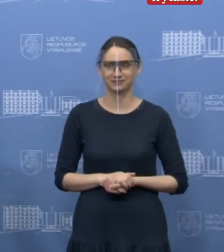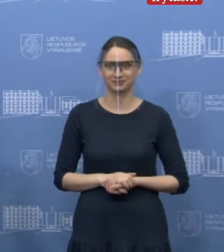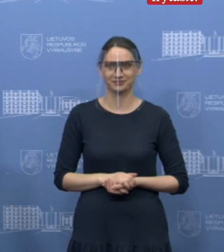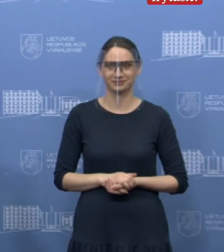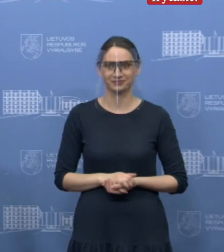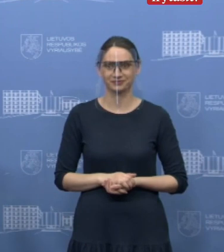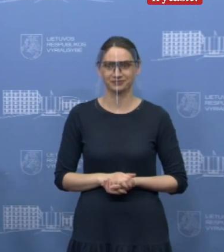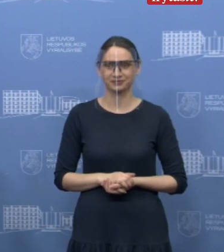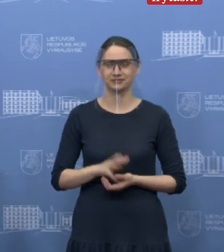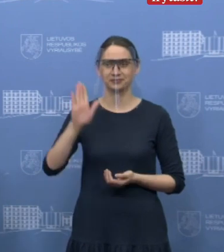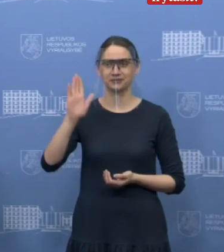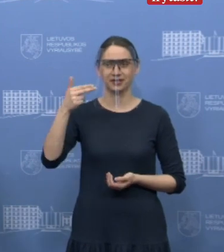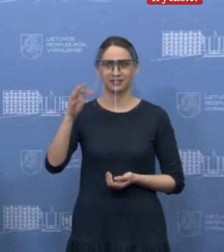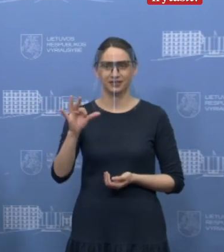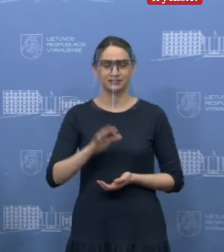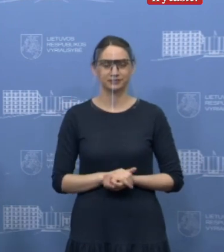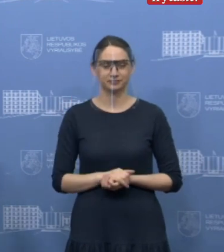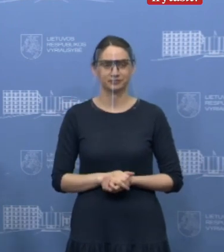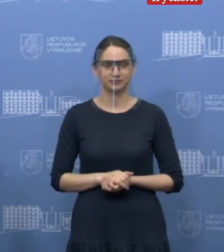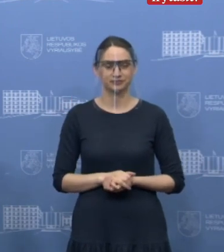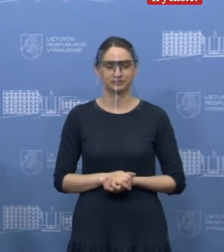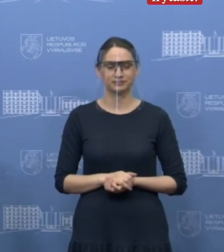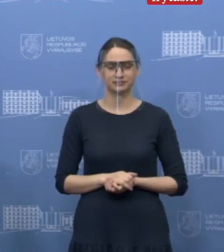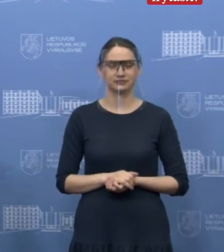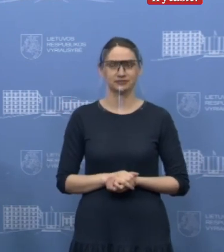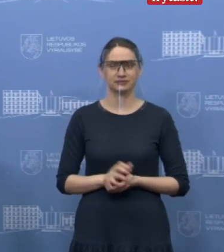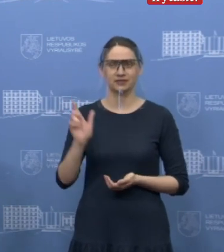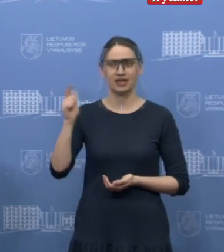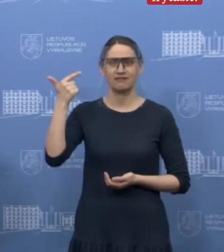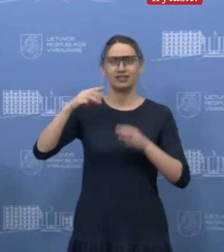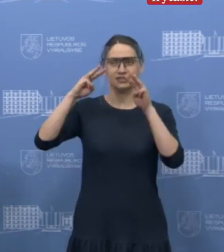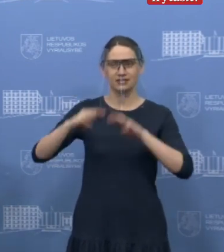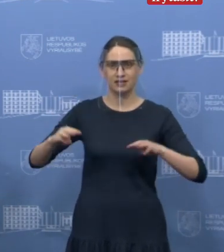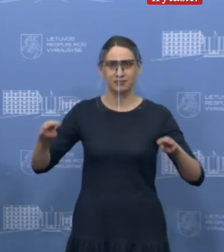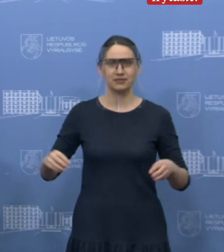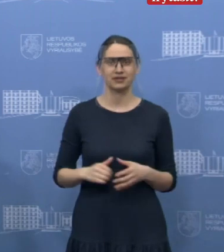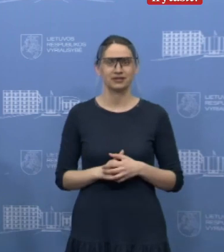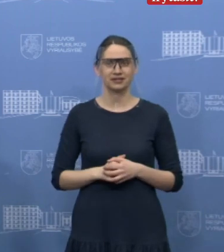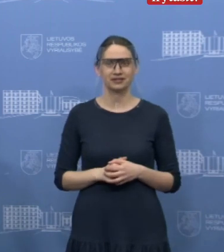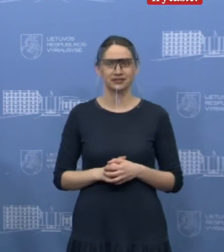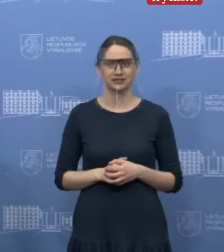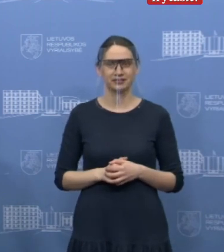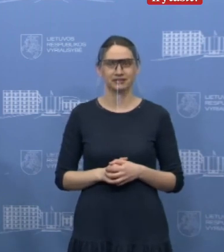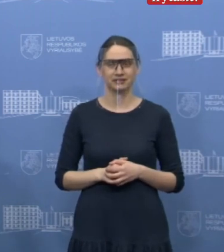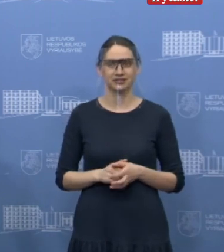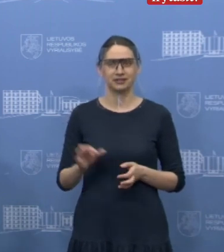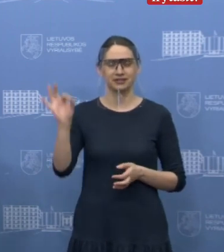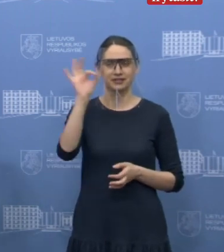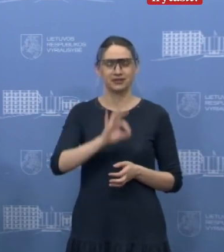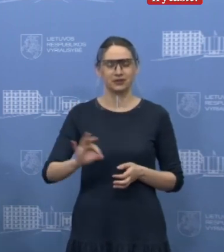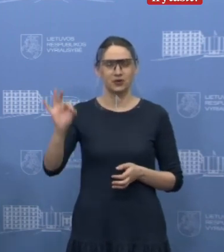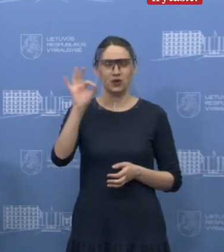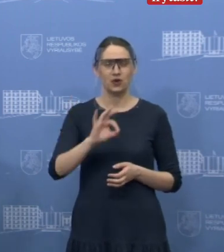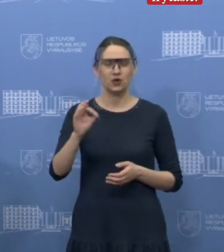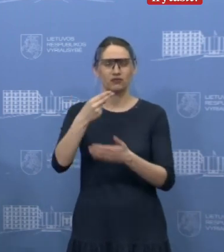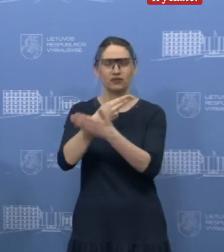Taip, BNS, jūsų klausimas. Viceministrė, dar vienas klausimas apie sutartį